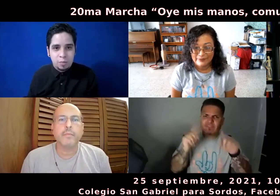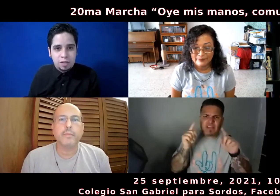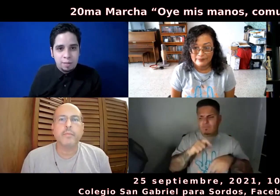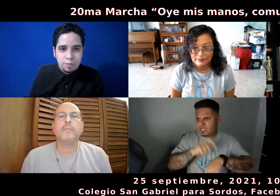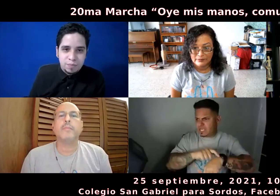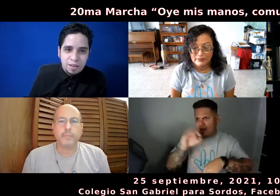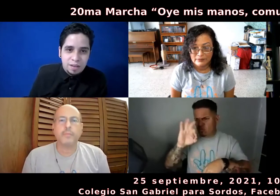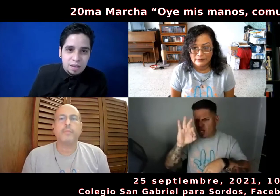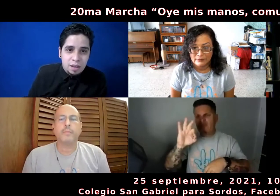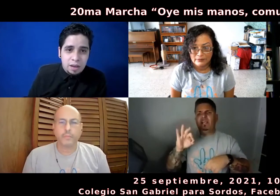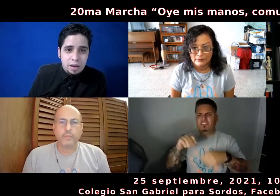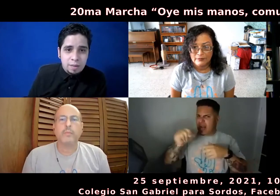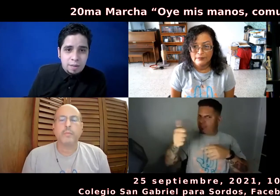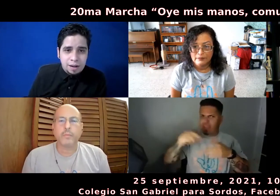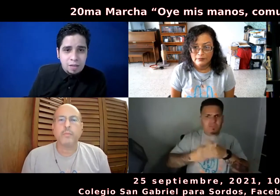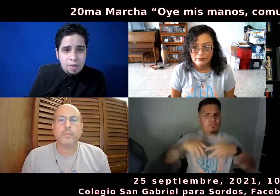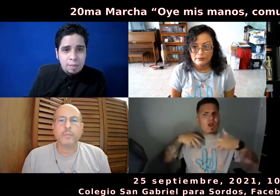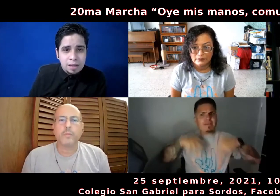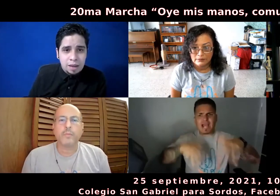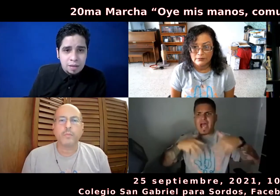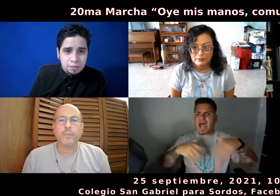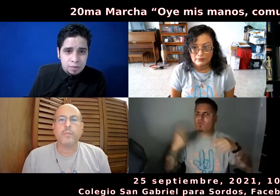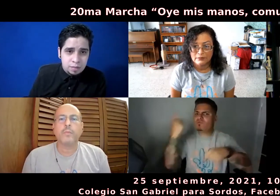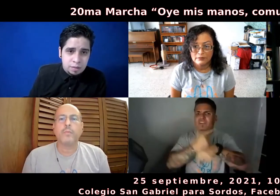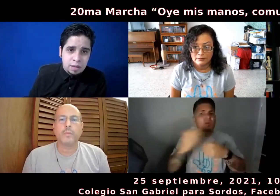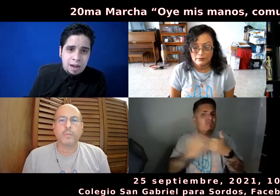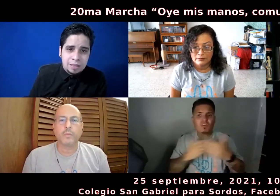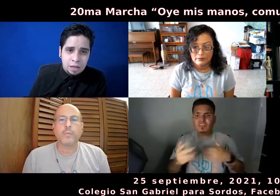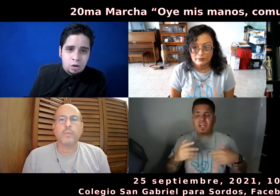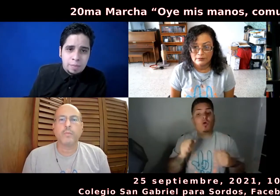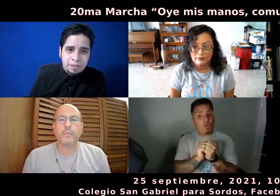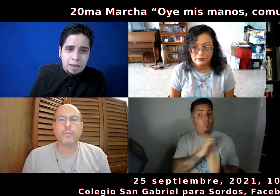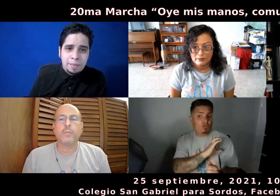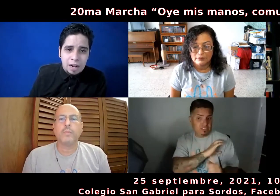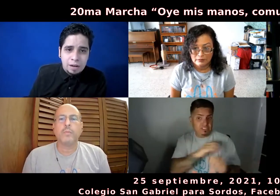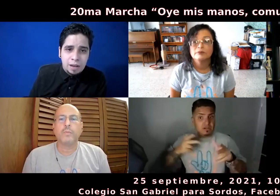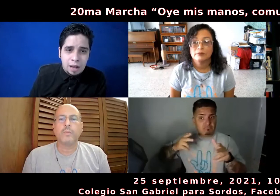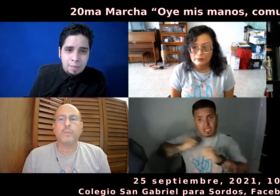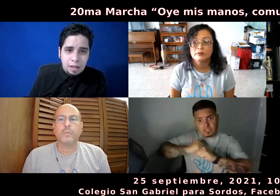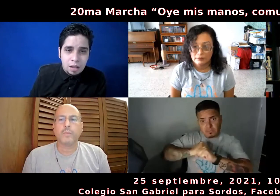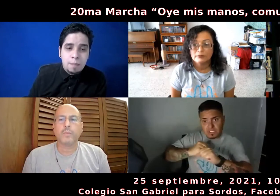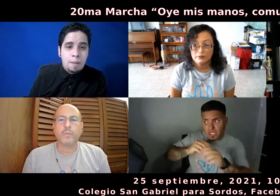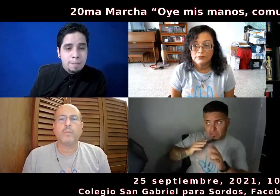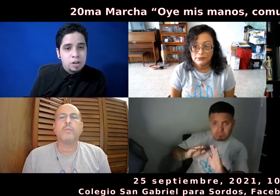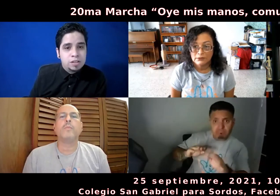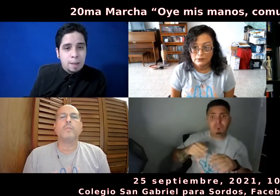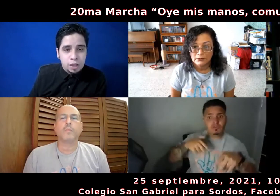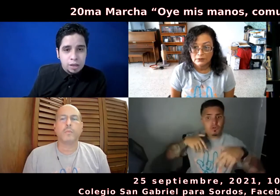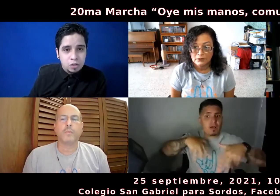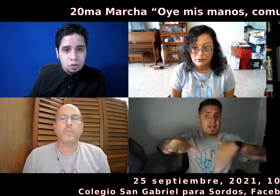Como sabemos. Va a ser a las 9 de la mañana, y a las 10 creo que empieza ya la marcha a caminar, va a haber policías protegiéndose,